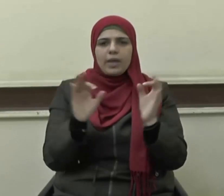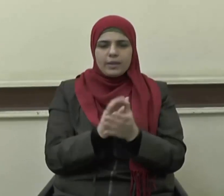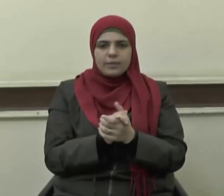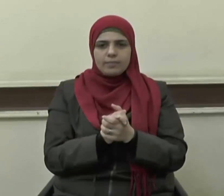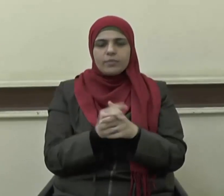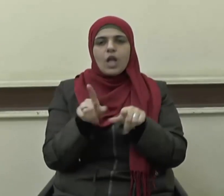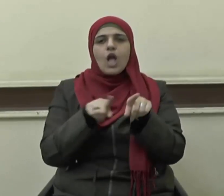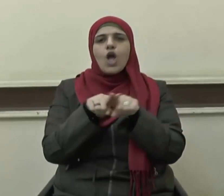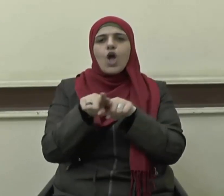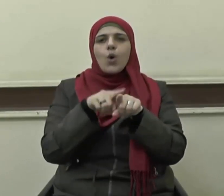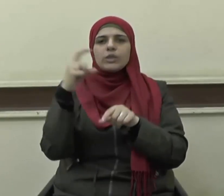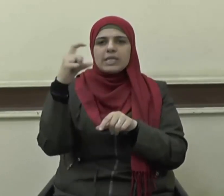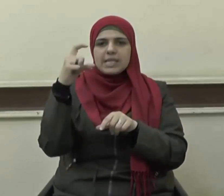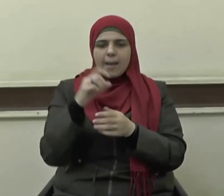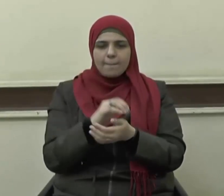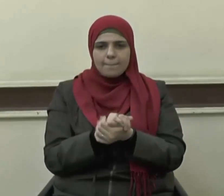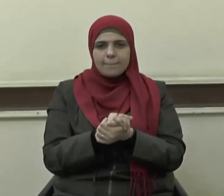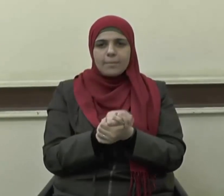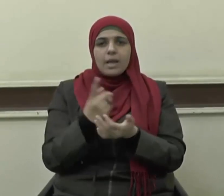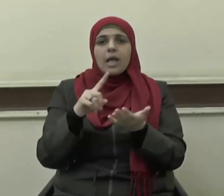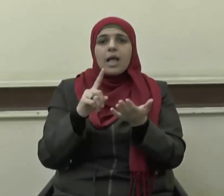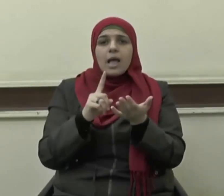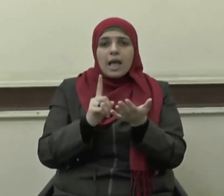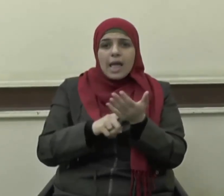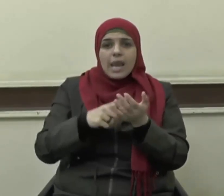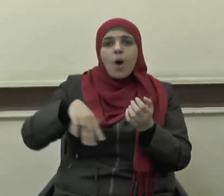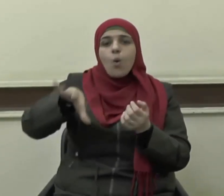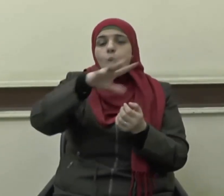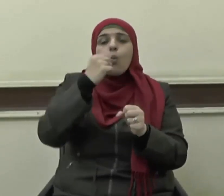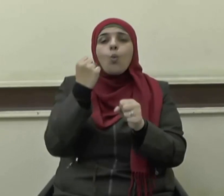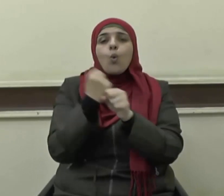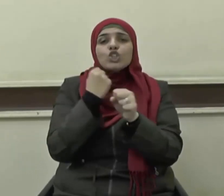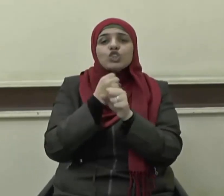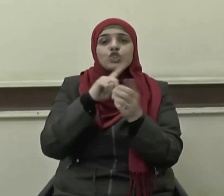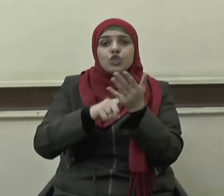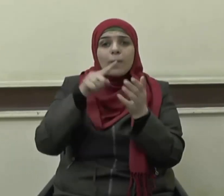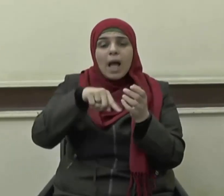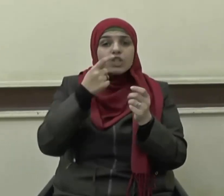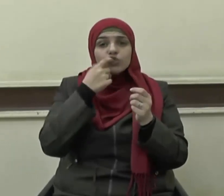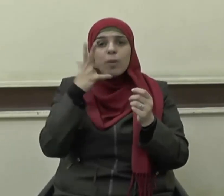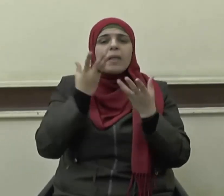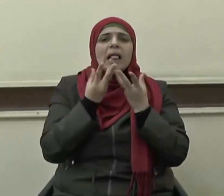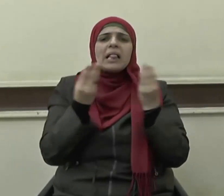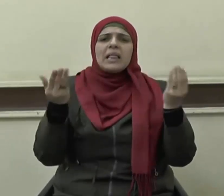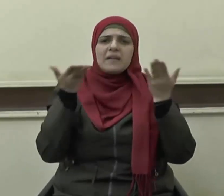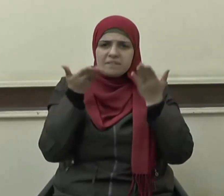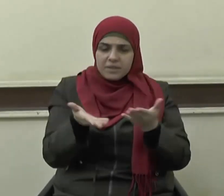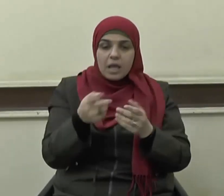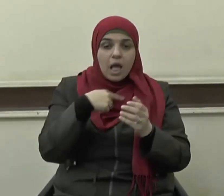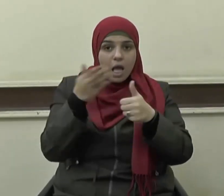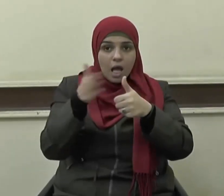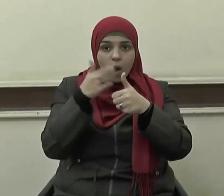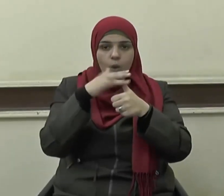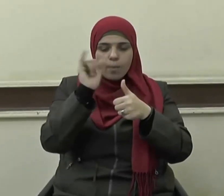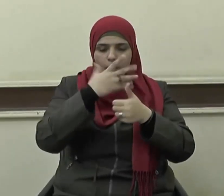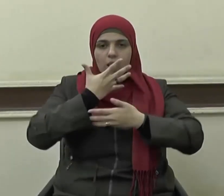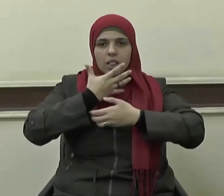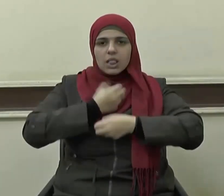إخوة الإسلام إن واجبات الشباب كثيرة أولها تحصين أنفسهم